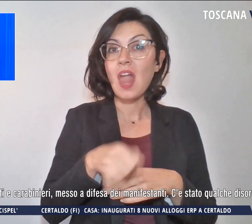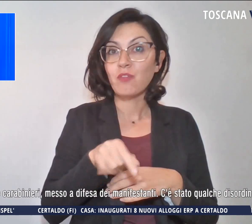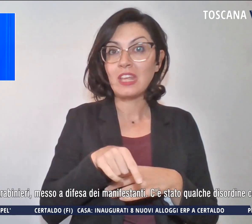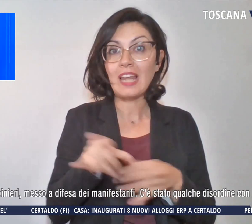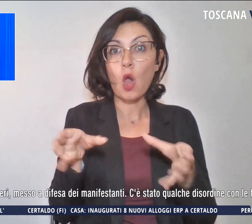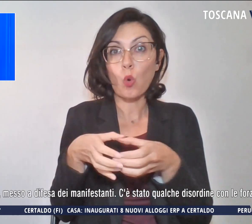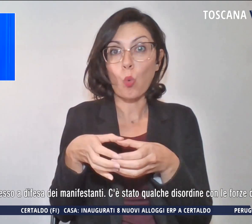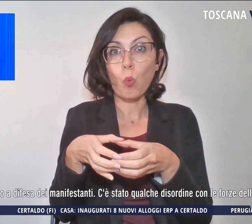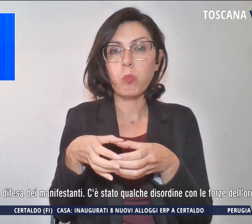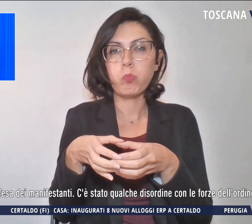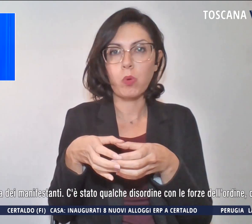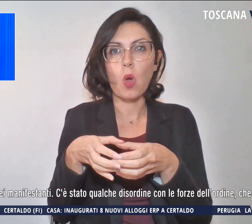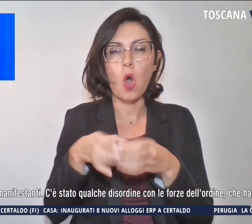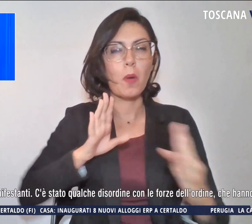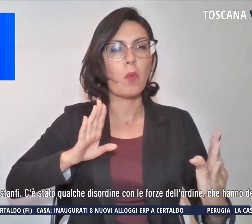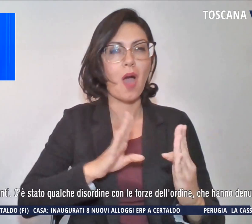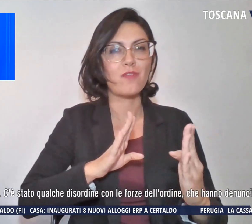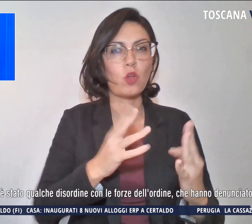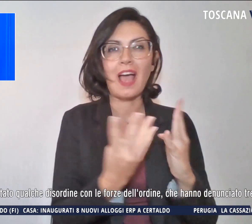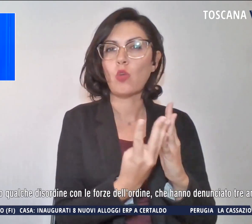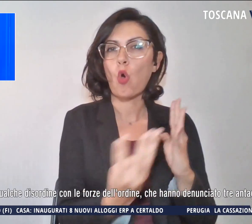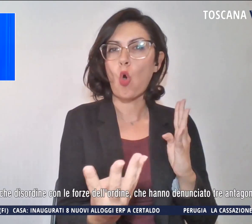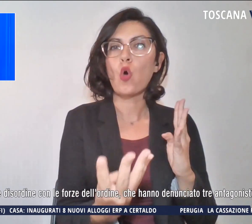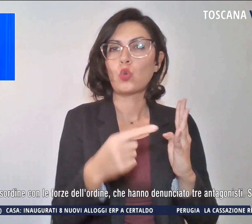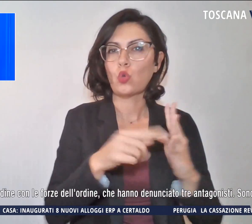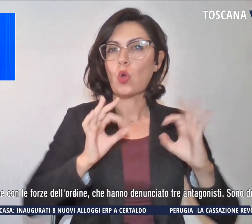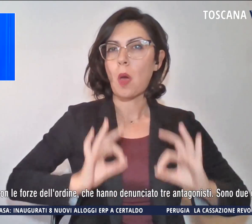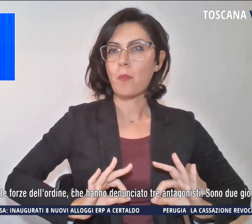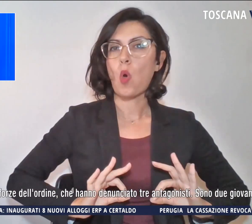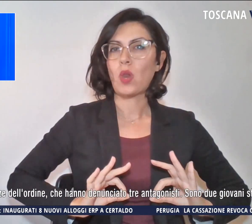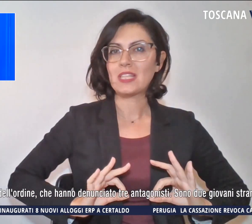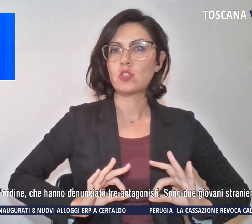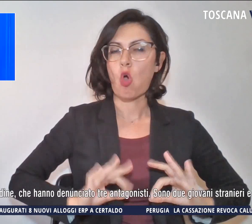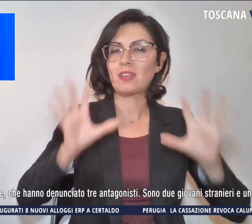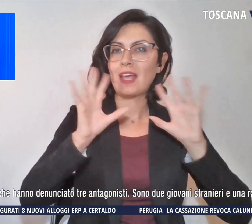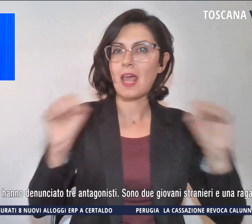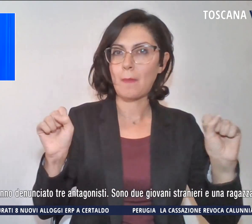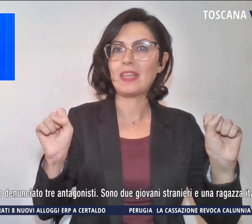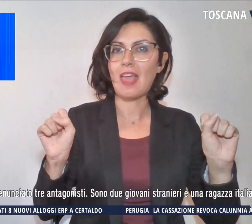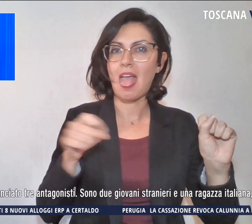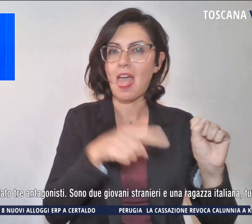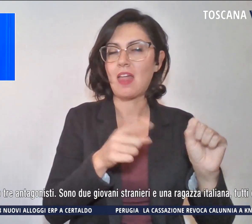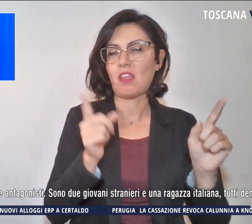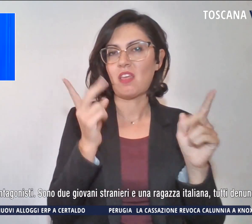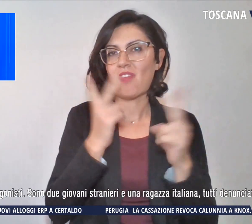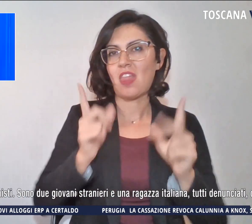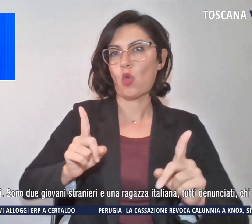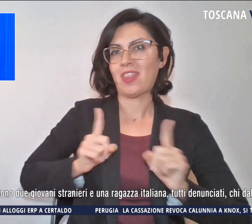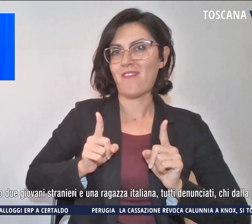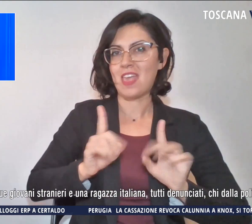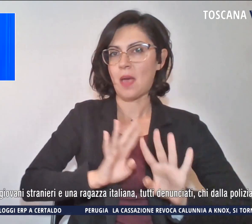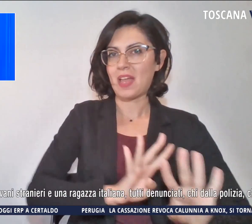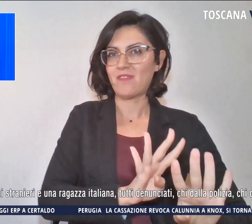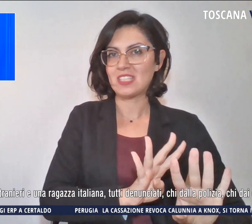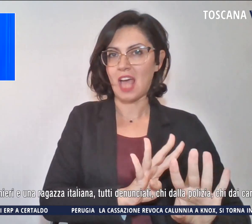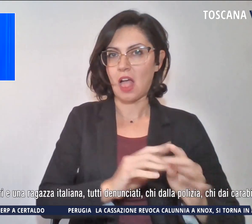fronteggiato il cordone di protezione di poliziotti e carabinieri messo a difesa dei manifestanti. C'è